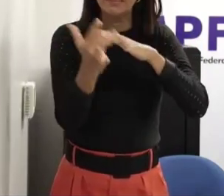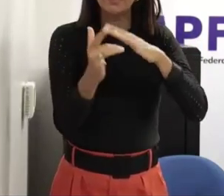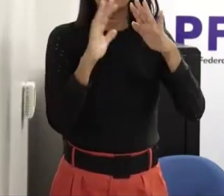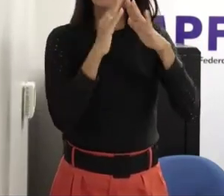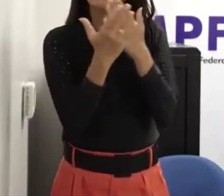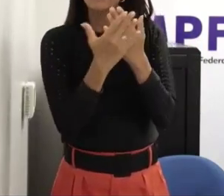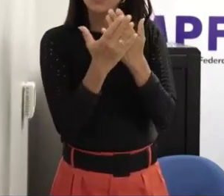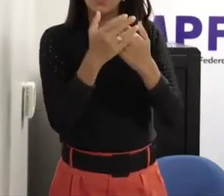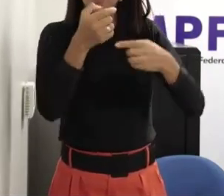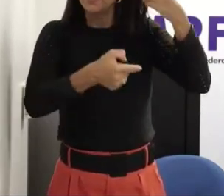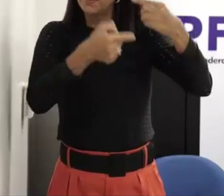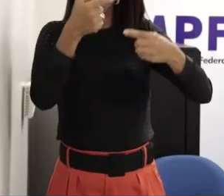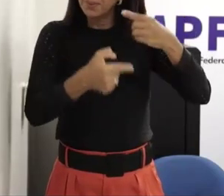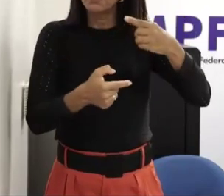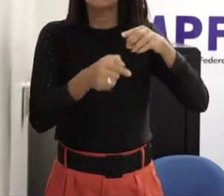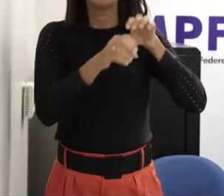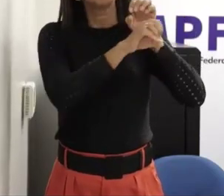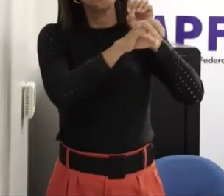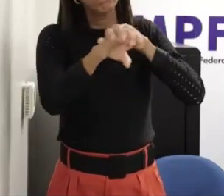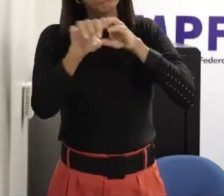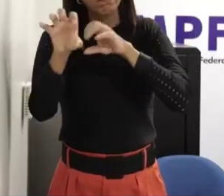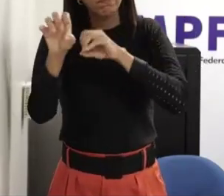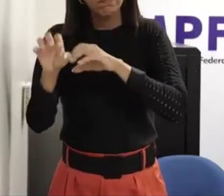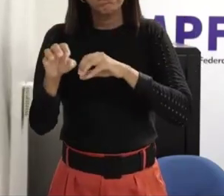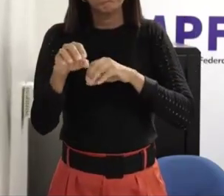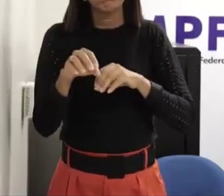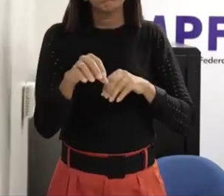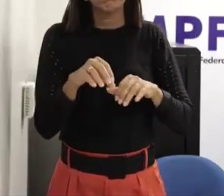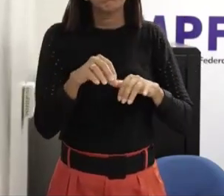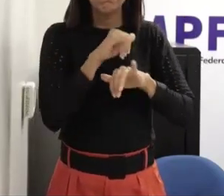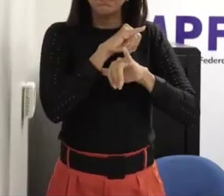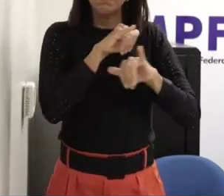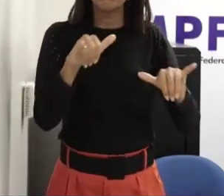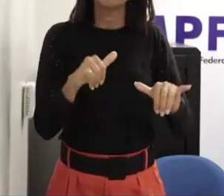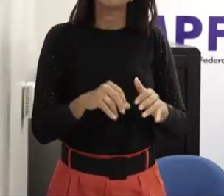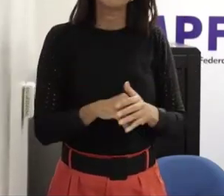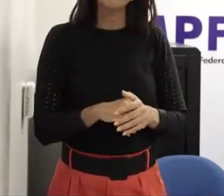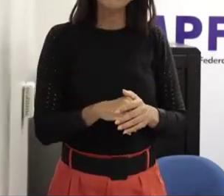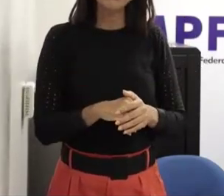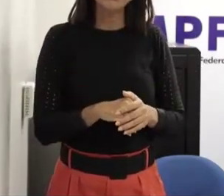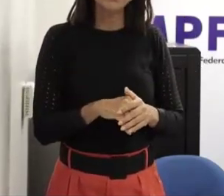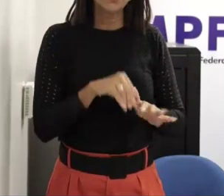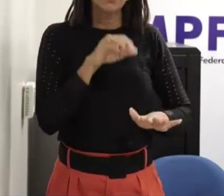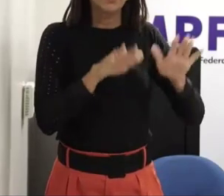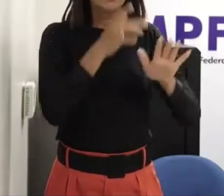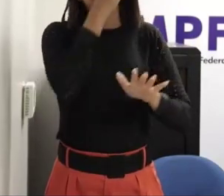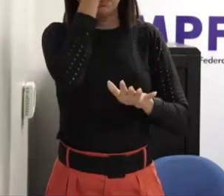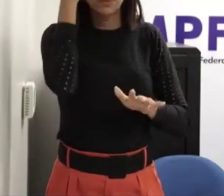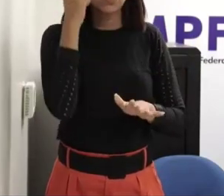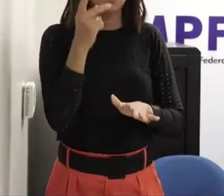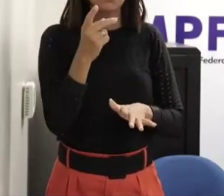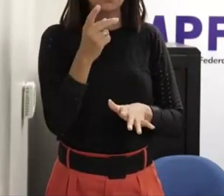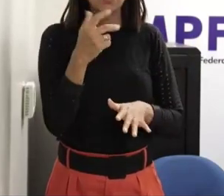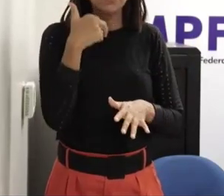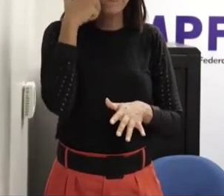questões e nós ainda enfrentamos como o doutor Heitor tem pontuado aqui o tabu com essas temáticas de